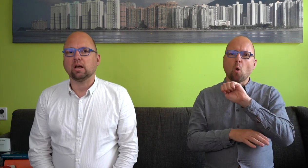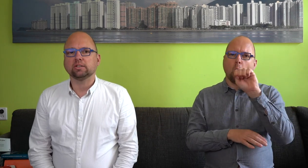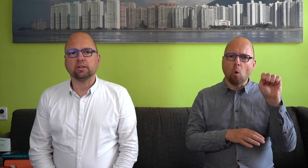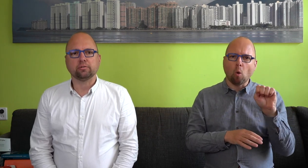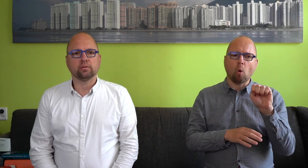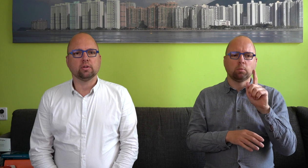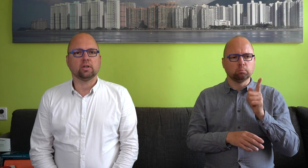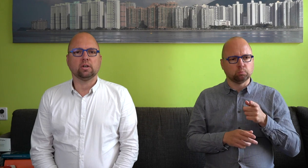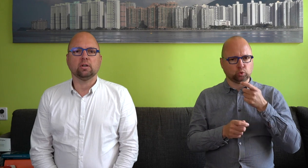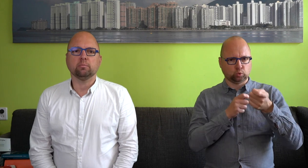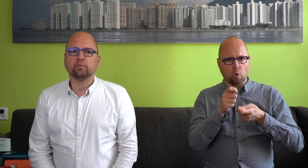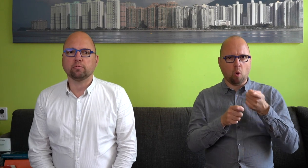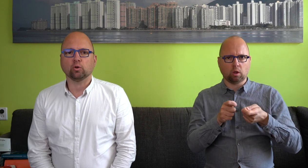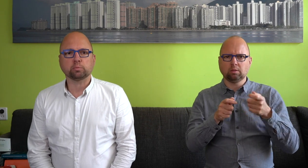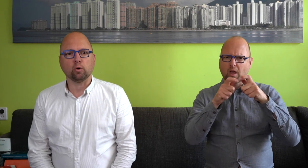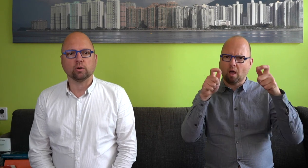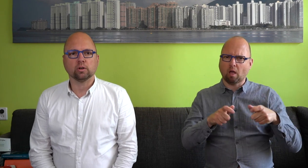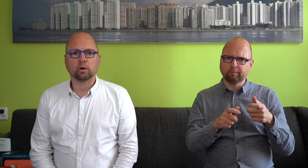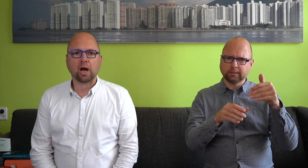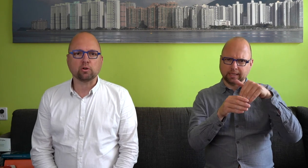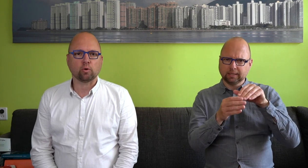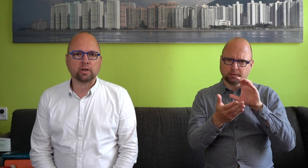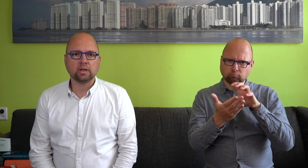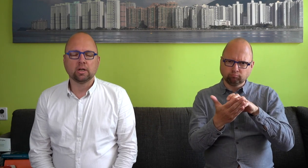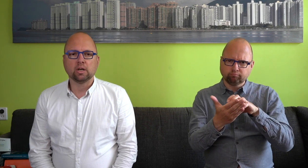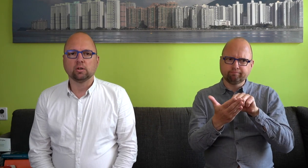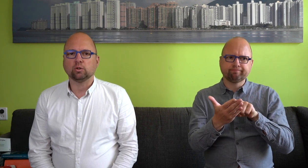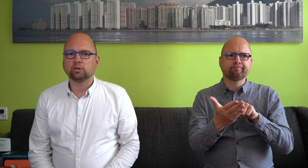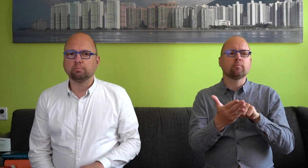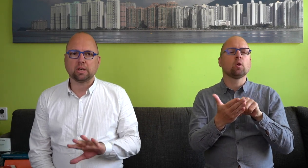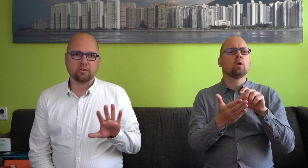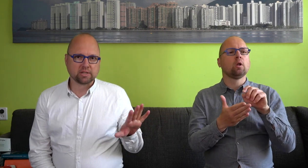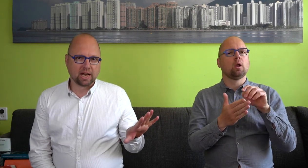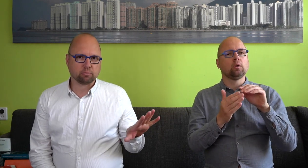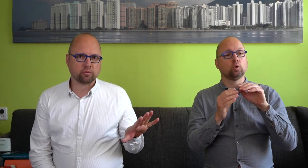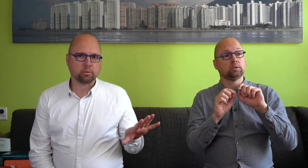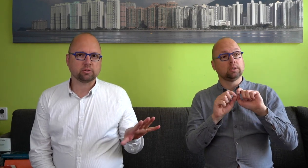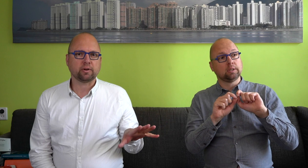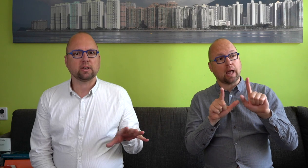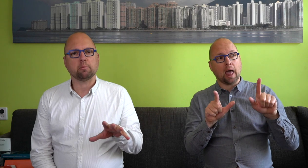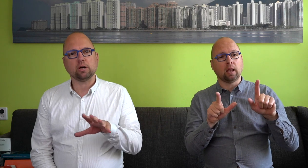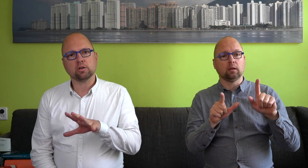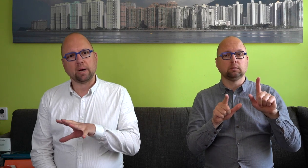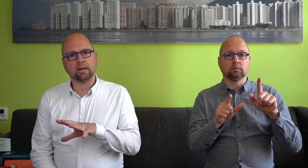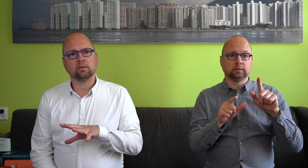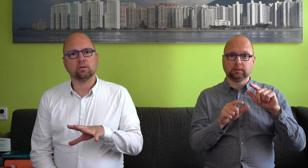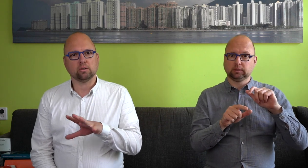land zelf van oorsprong gebruikt worden, dus migrantentalen bijvoorbeeld vallen daar buiten, maar de